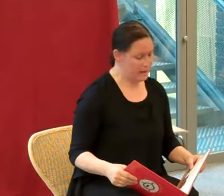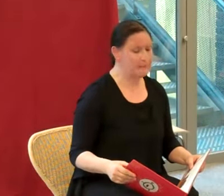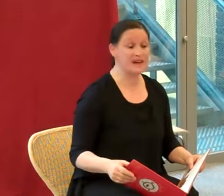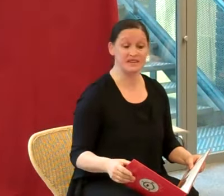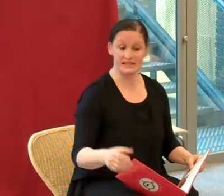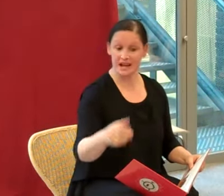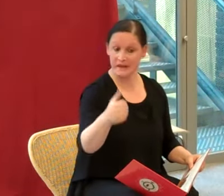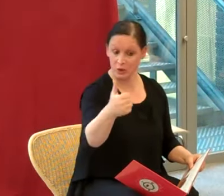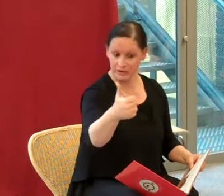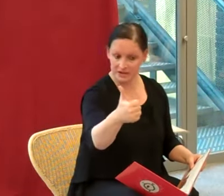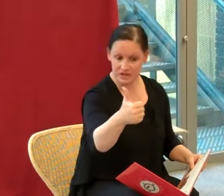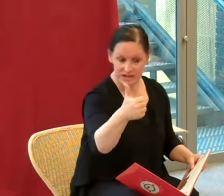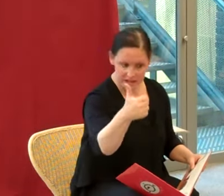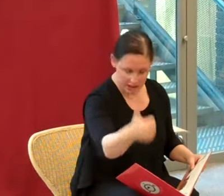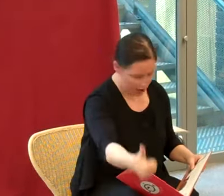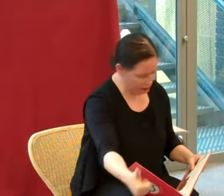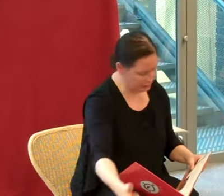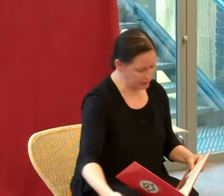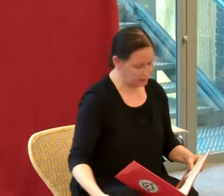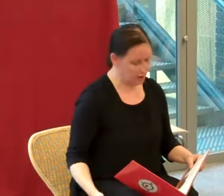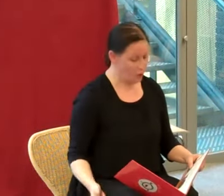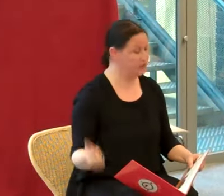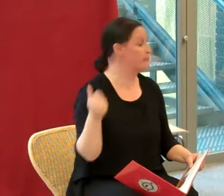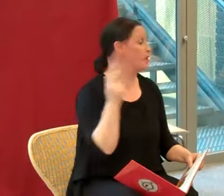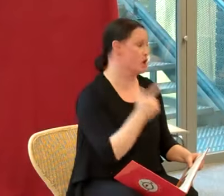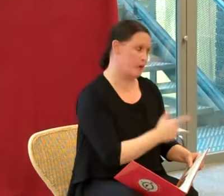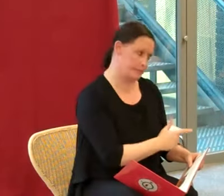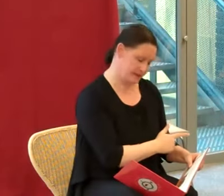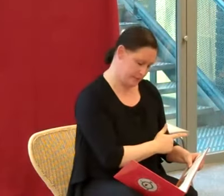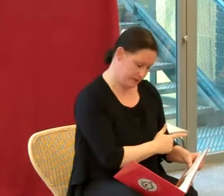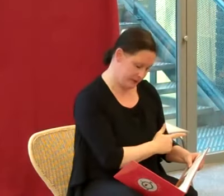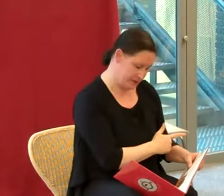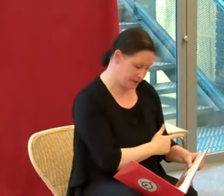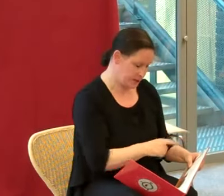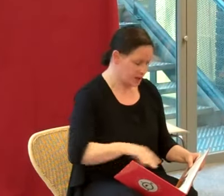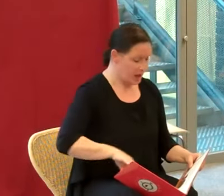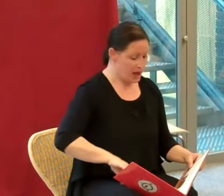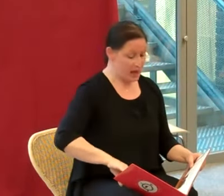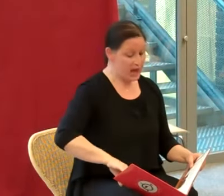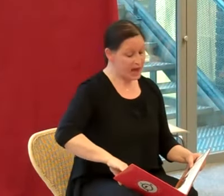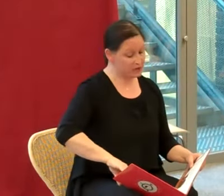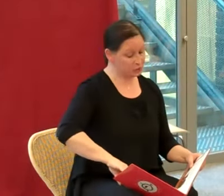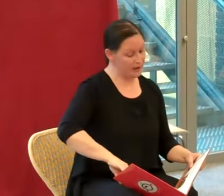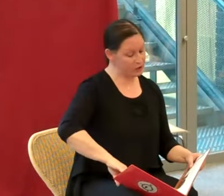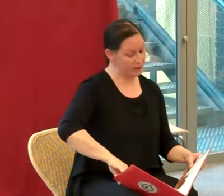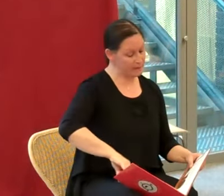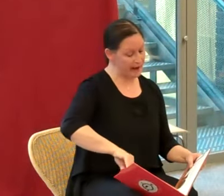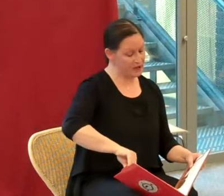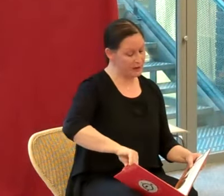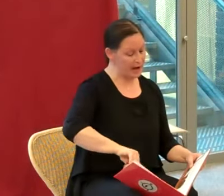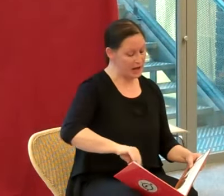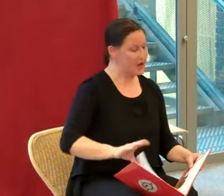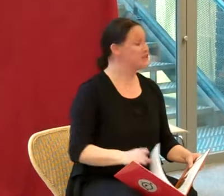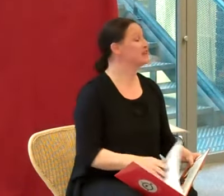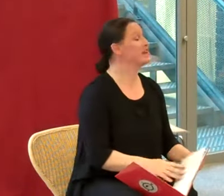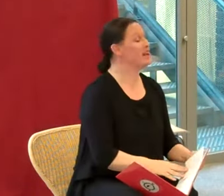mais ils savaient confectionner des guirlandes ou des bonnements en pain d'épices. Et ils trouvaient que préparer Noël, c'était